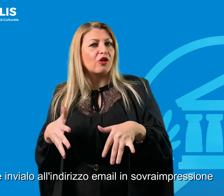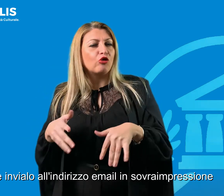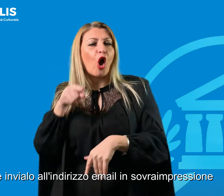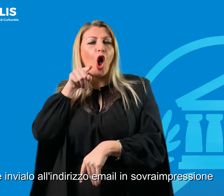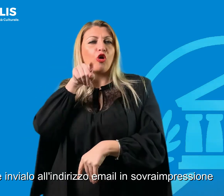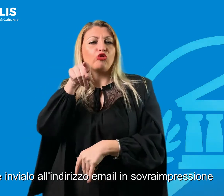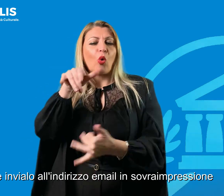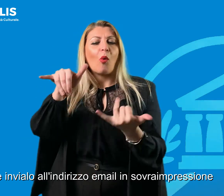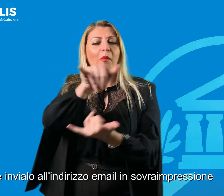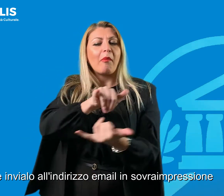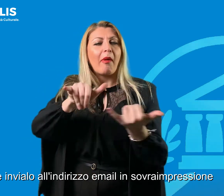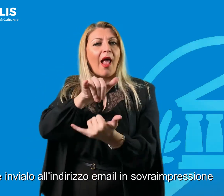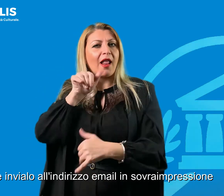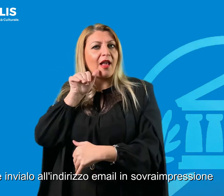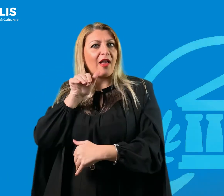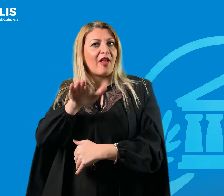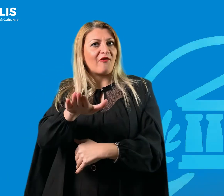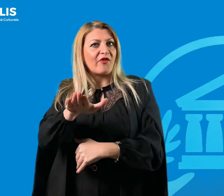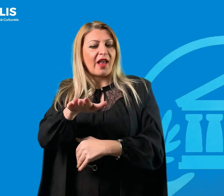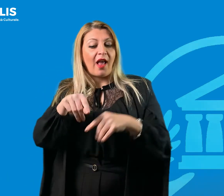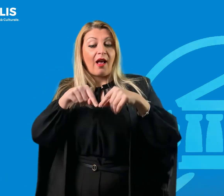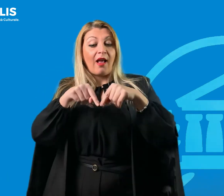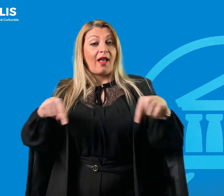'indirizzo mail in sovraimpressione.